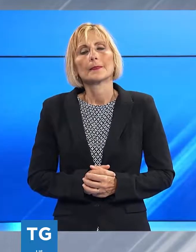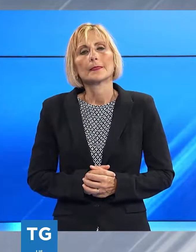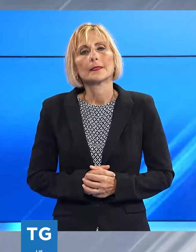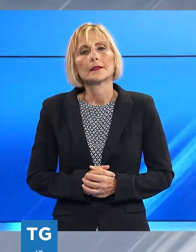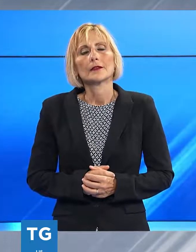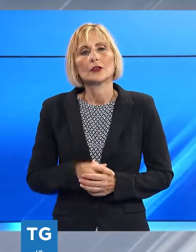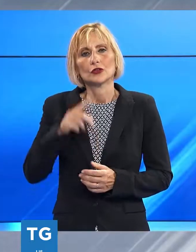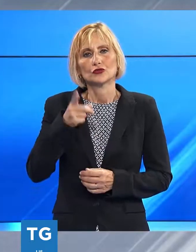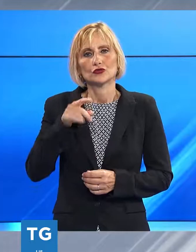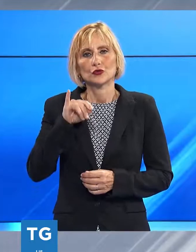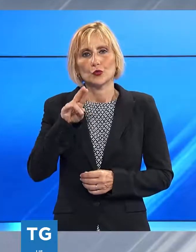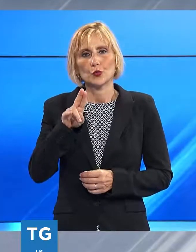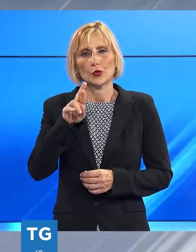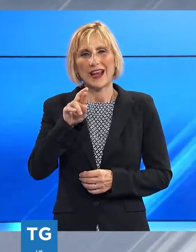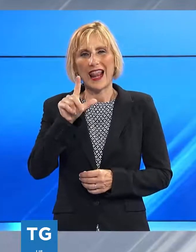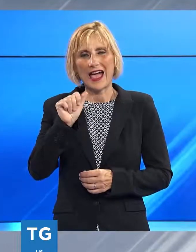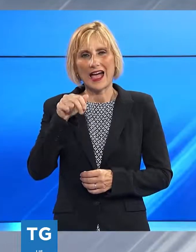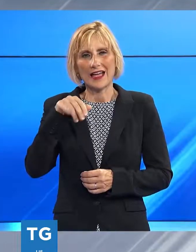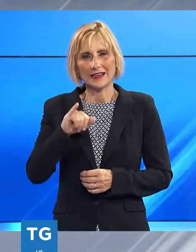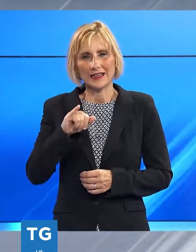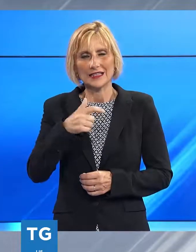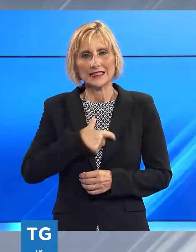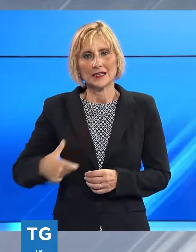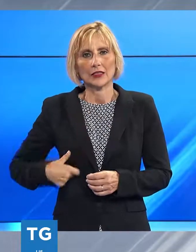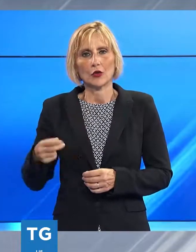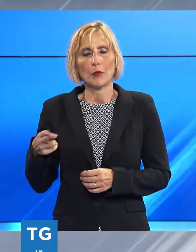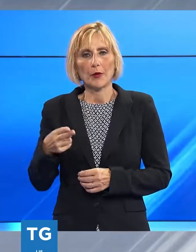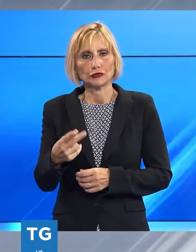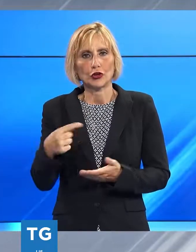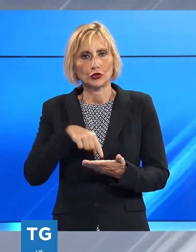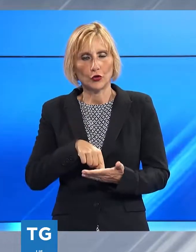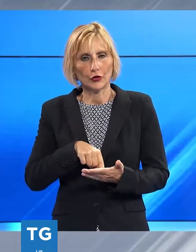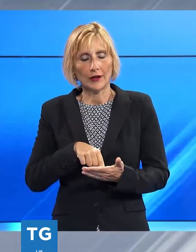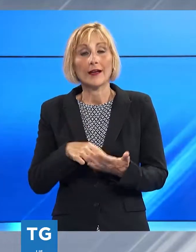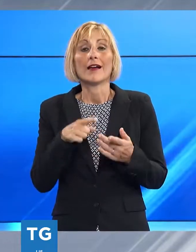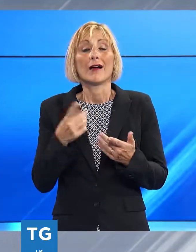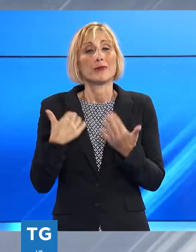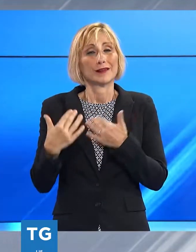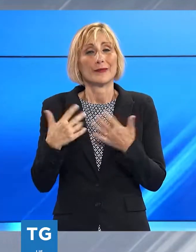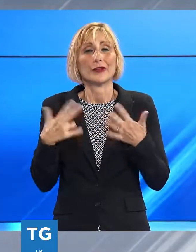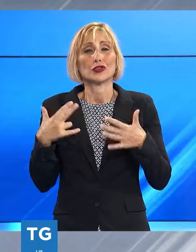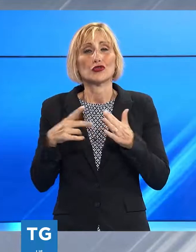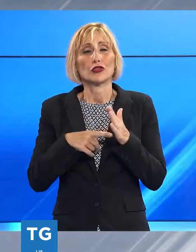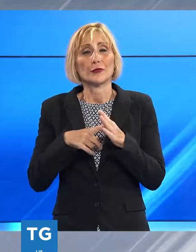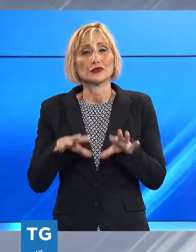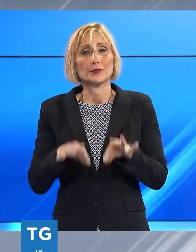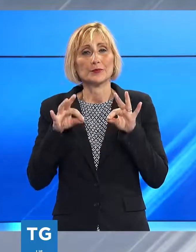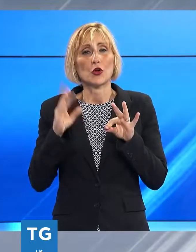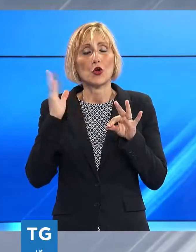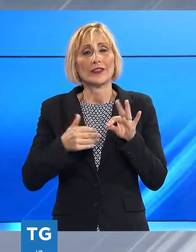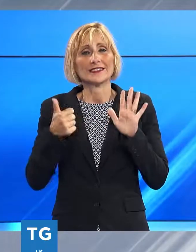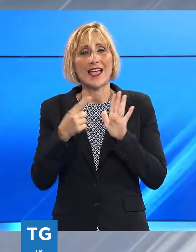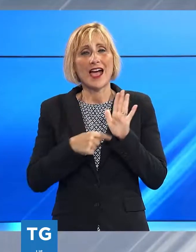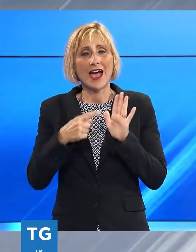Oreste Giurlani torna sindaco di Pescia, terminati 18 mesi di sospensione per la condanna a 6 anni, perpeculato nel